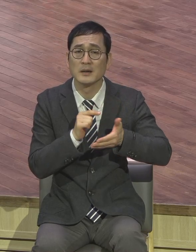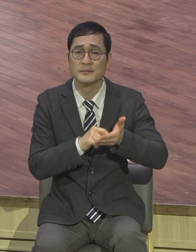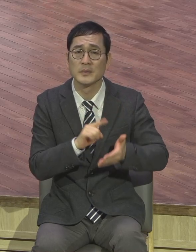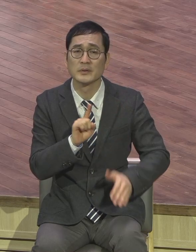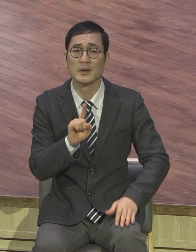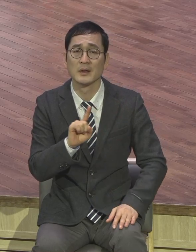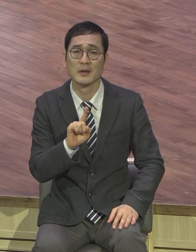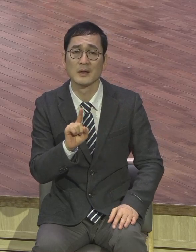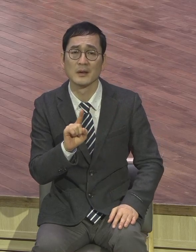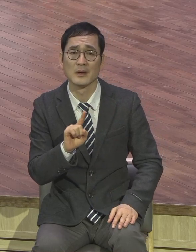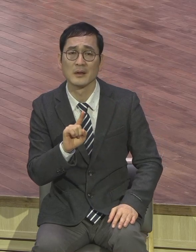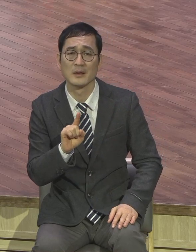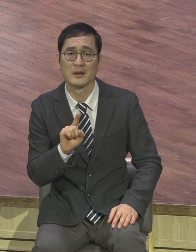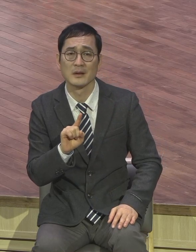어떻겠냐고요. 여러분 심정이